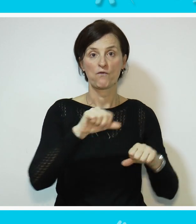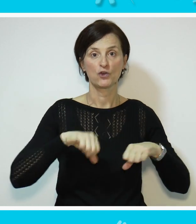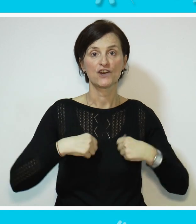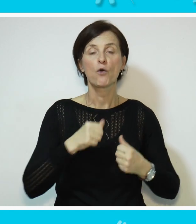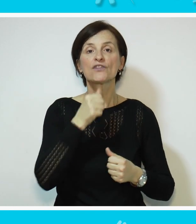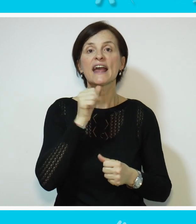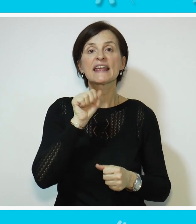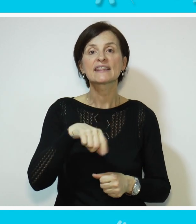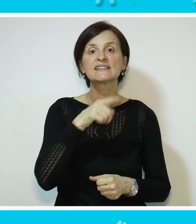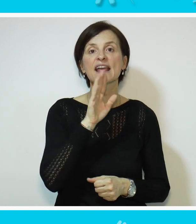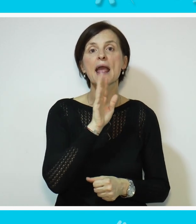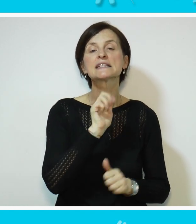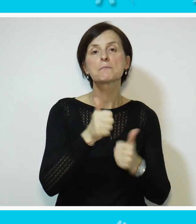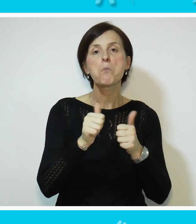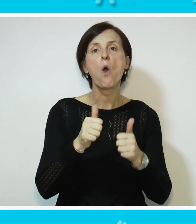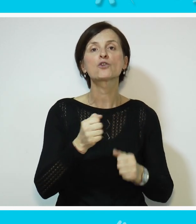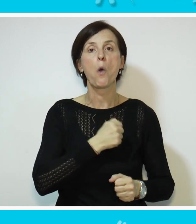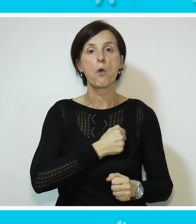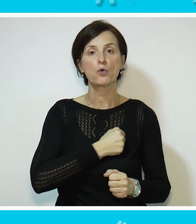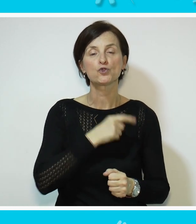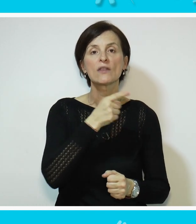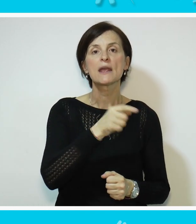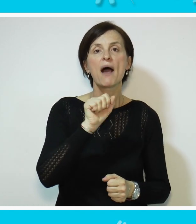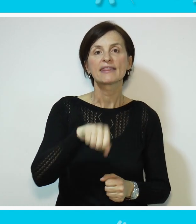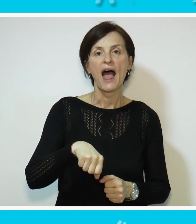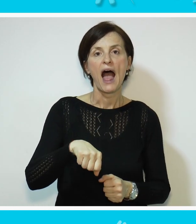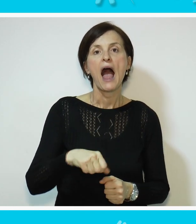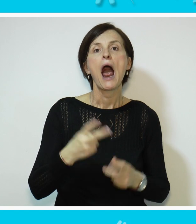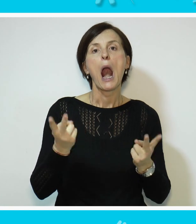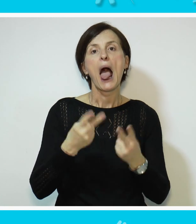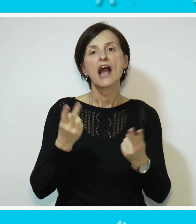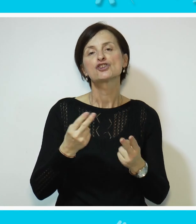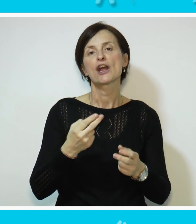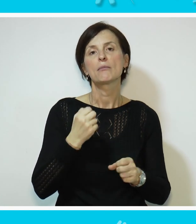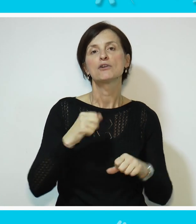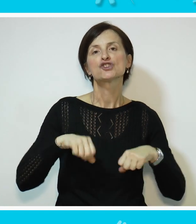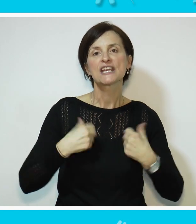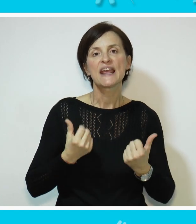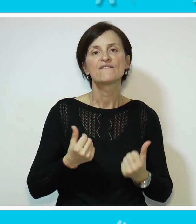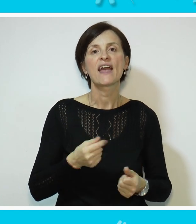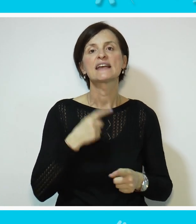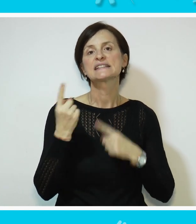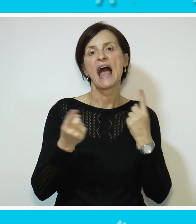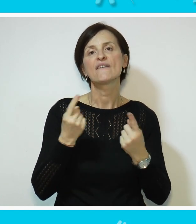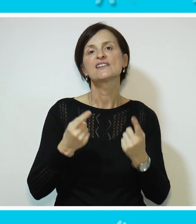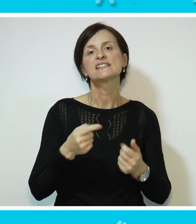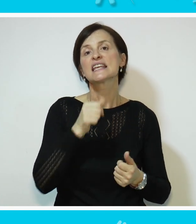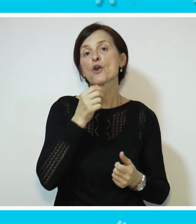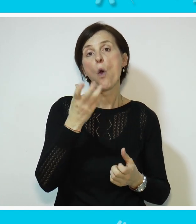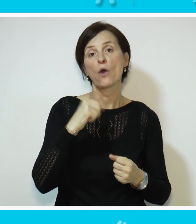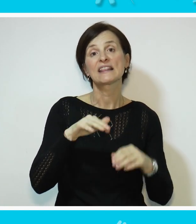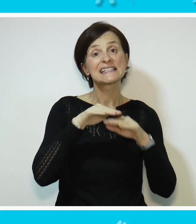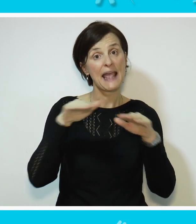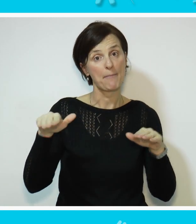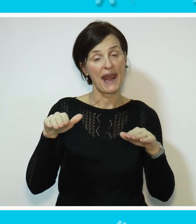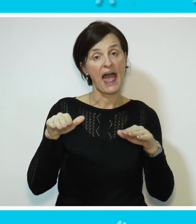života. I da im je sport omogućio da lakše funkcionišu i žive. Naravno, zavisi sve